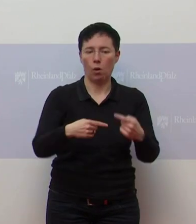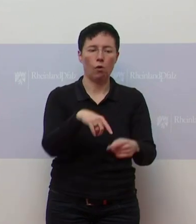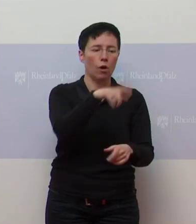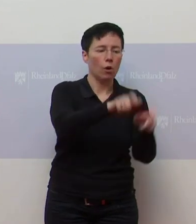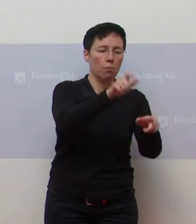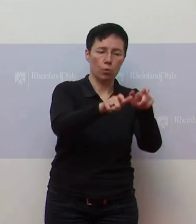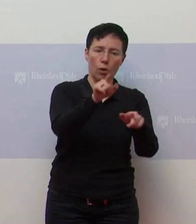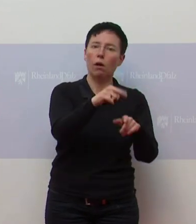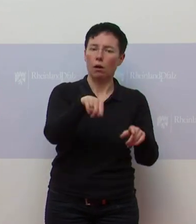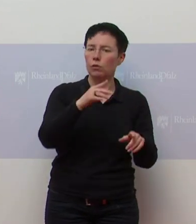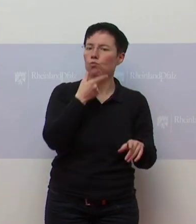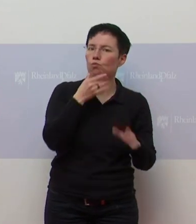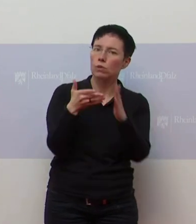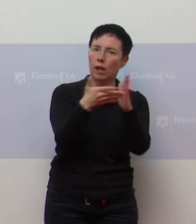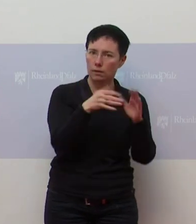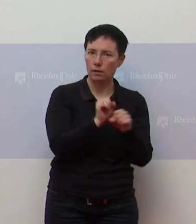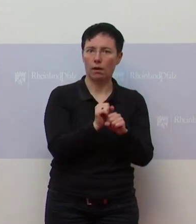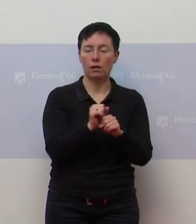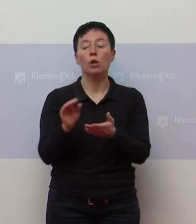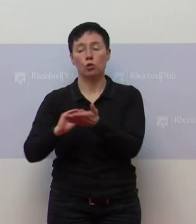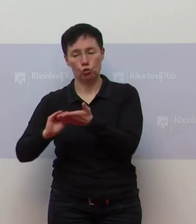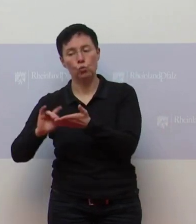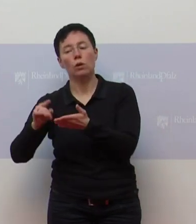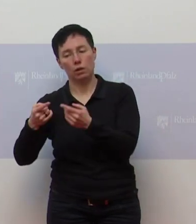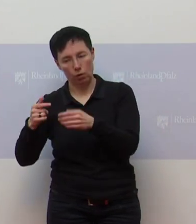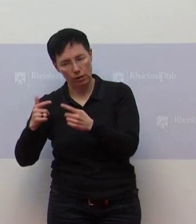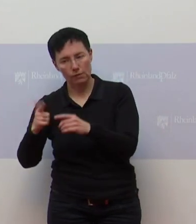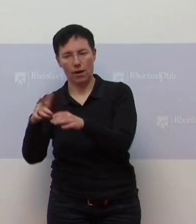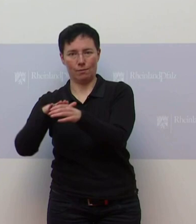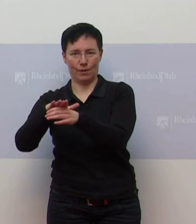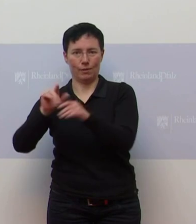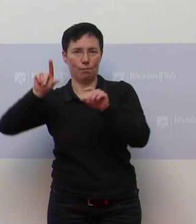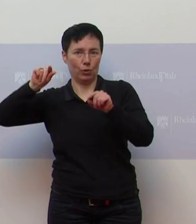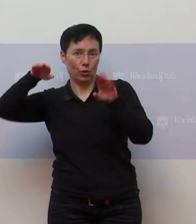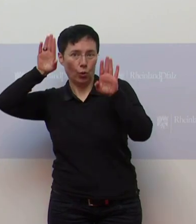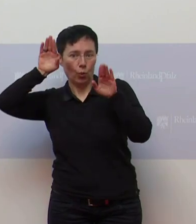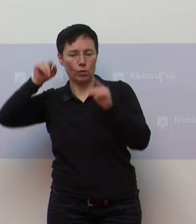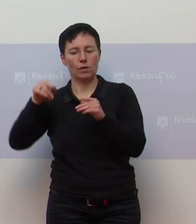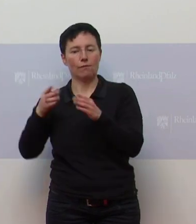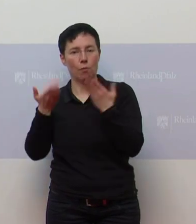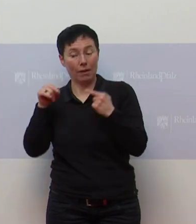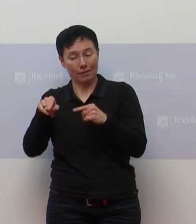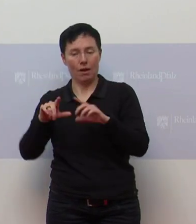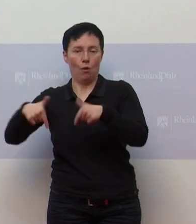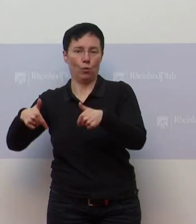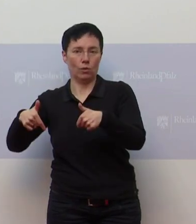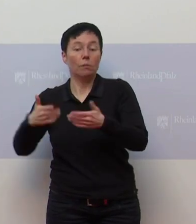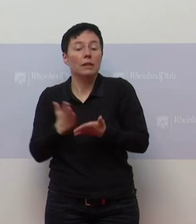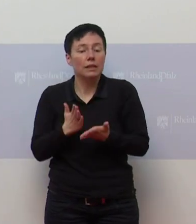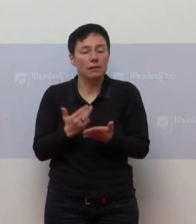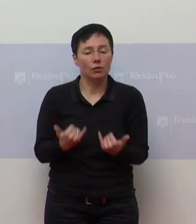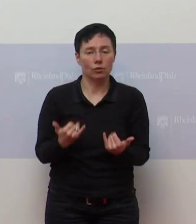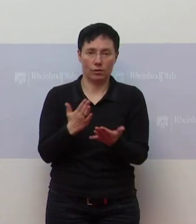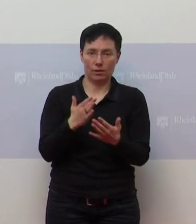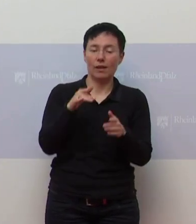eine Säule, Schulen sind die andere Säule. Da wird es bei uns nach Ostern losgehen. Jetzt schon in einzelnen Schulen wird das Testen